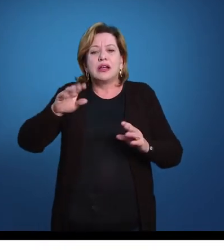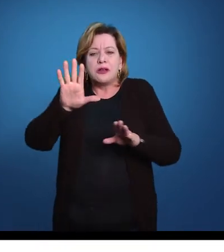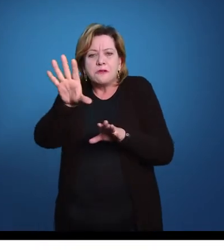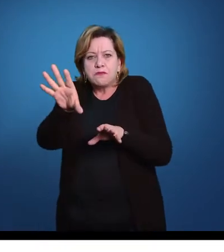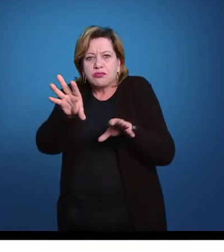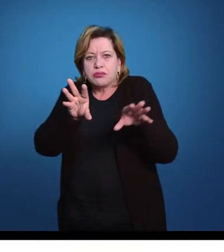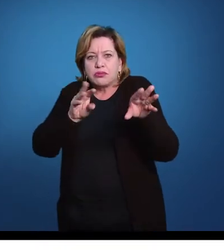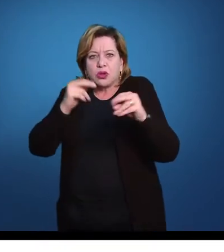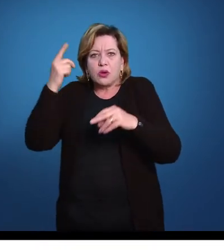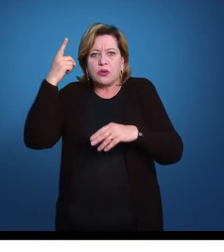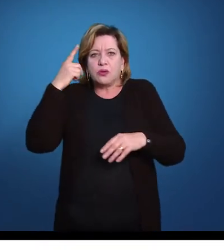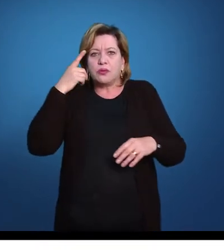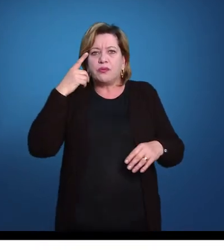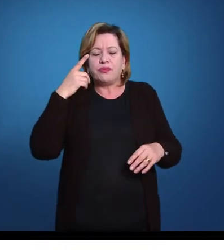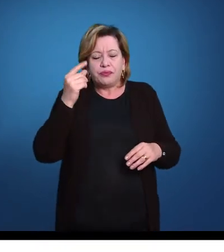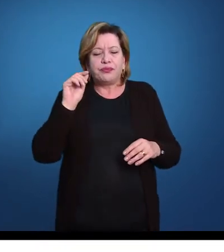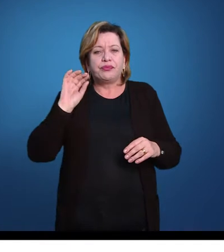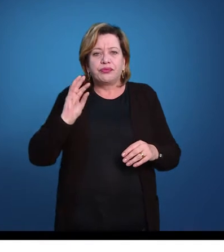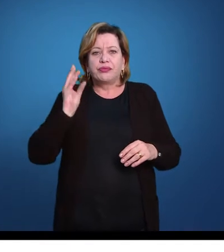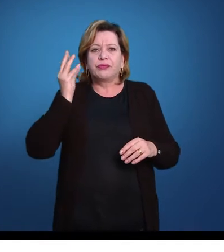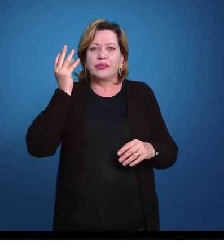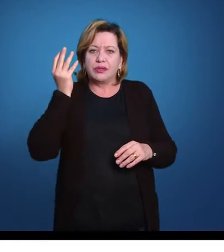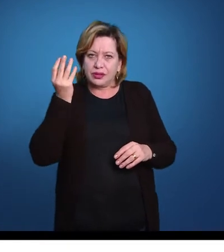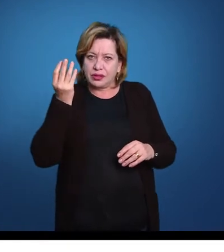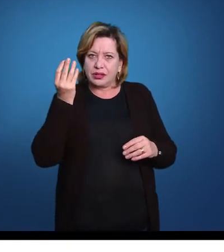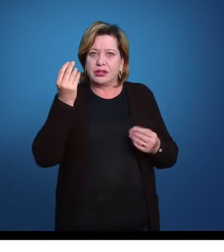novo, e ele chega a essa conclusão, essa forma de corpo,